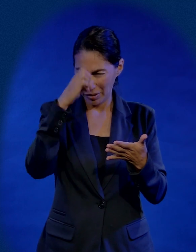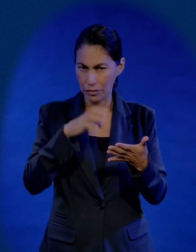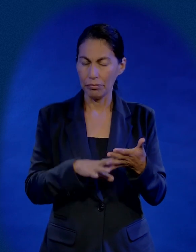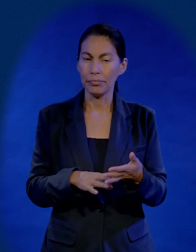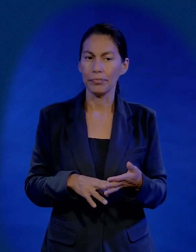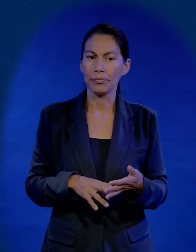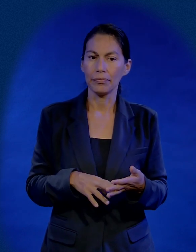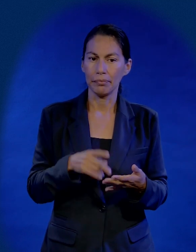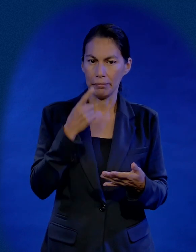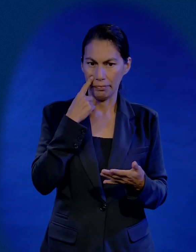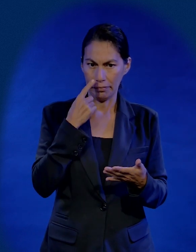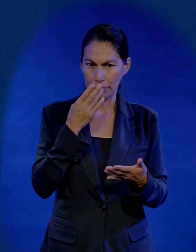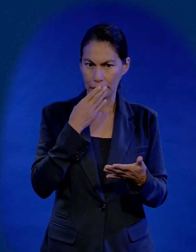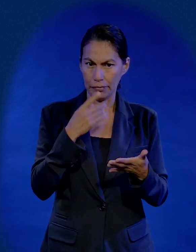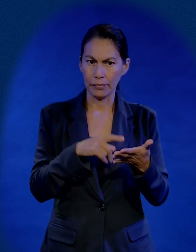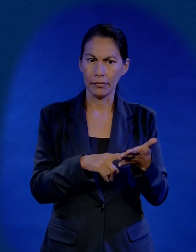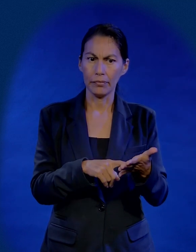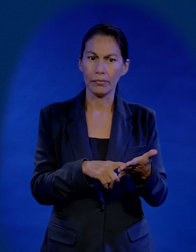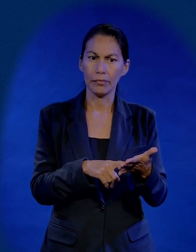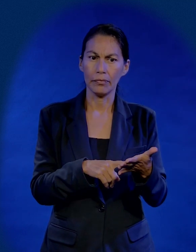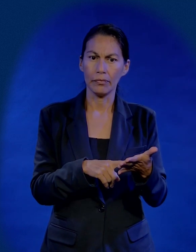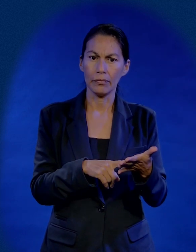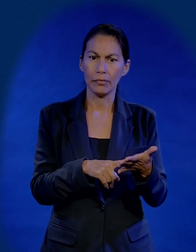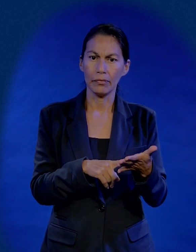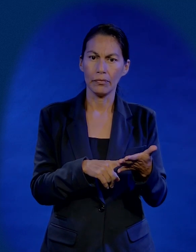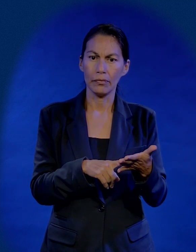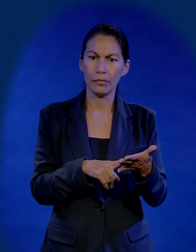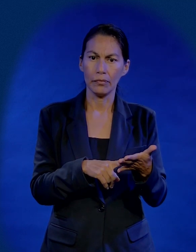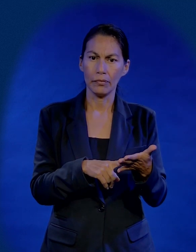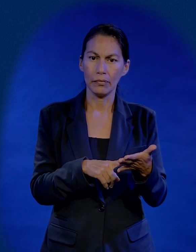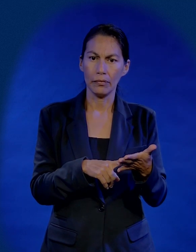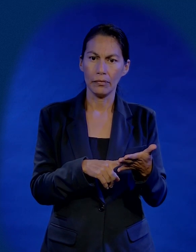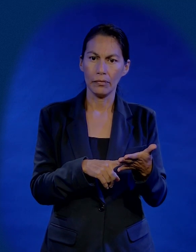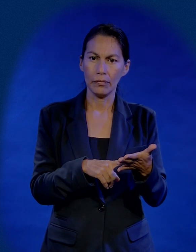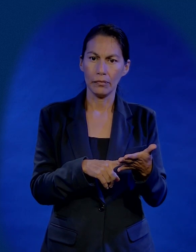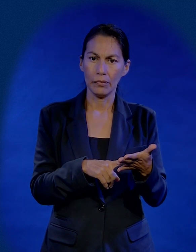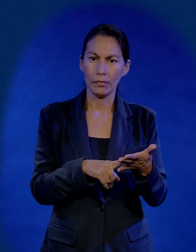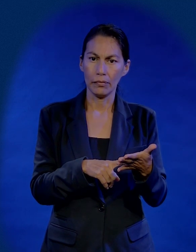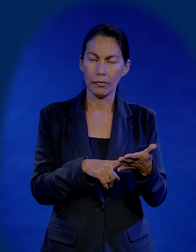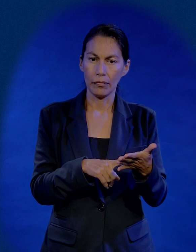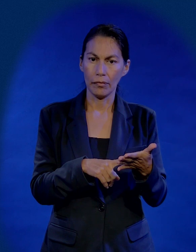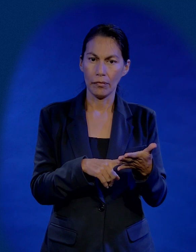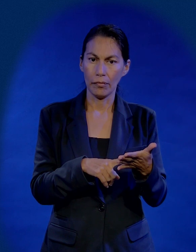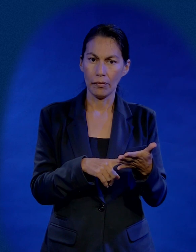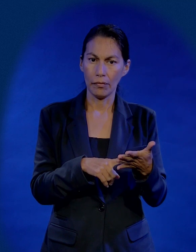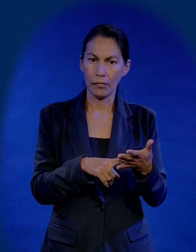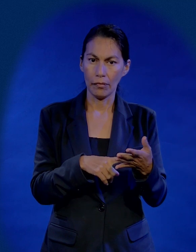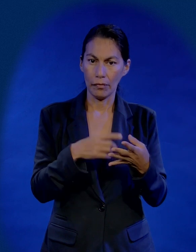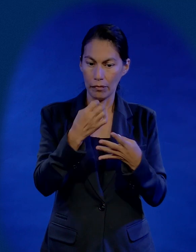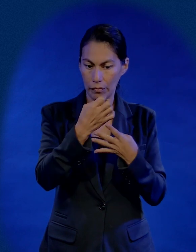Tome su Biblia conmigo, por favor. Y vaya conmigo al Evangelio de Mateo,